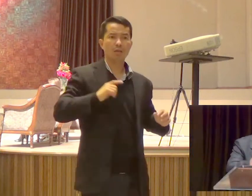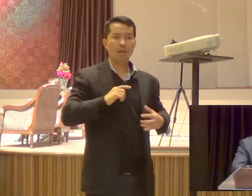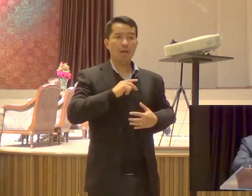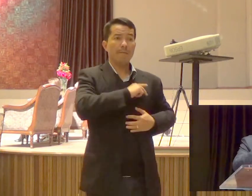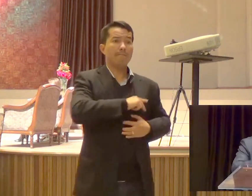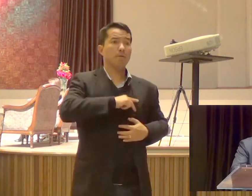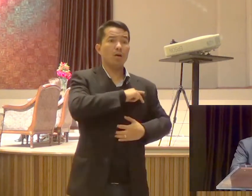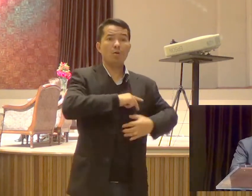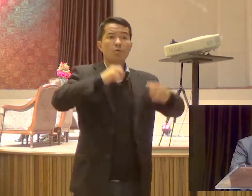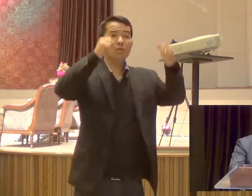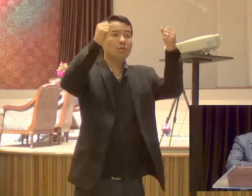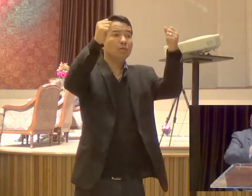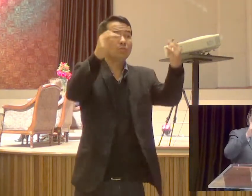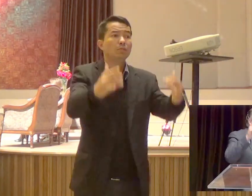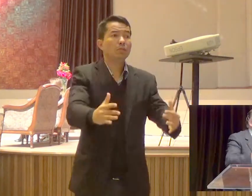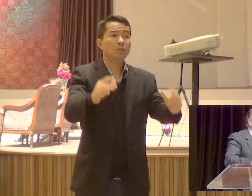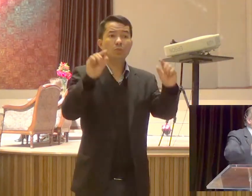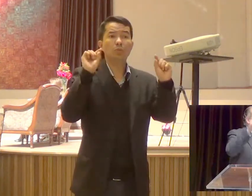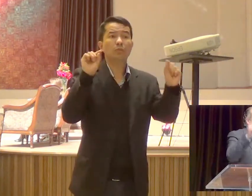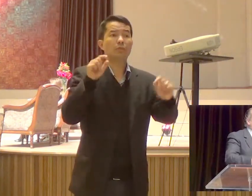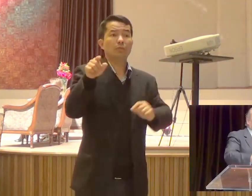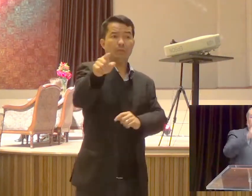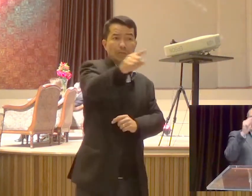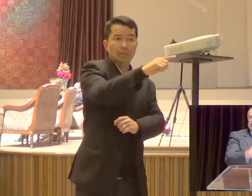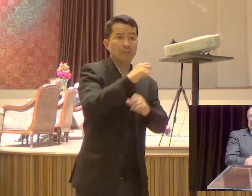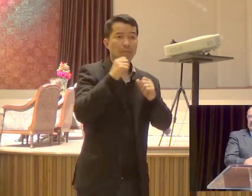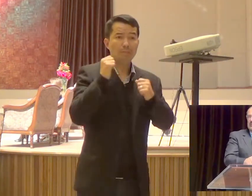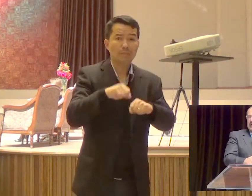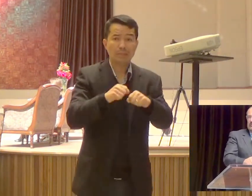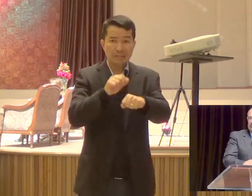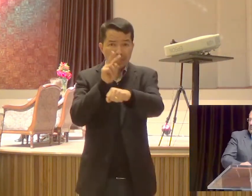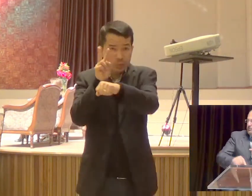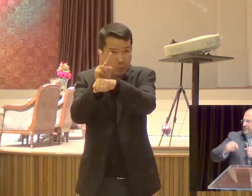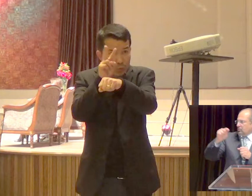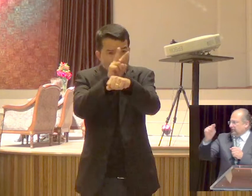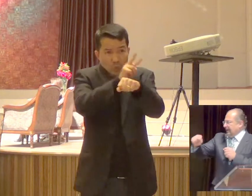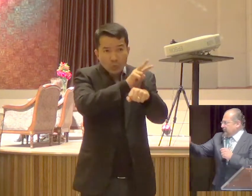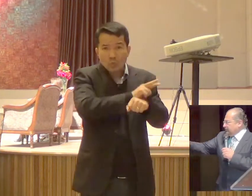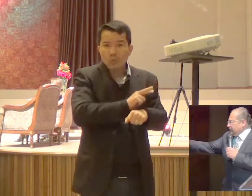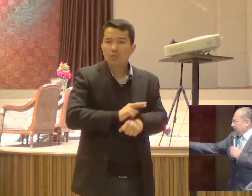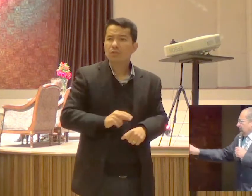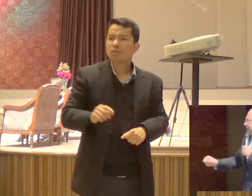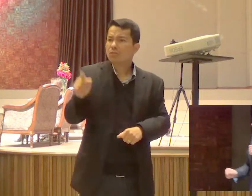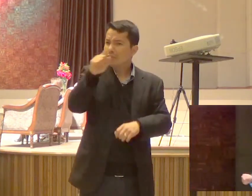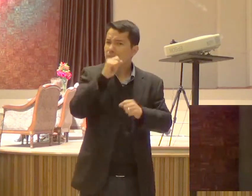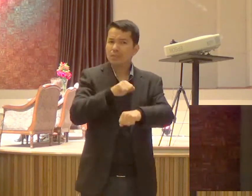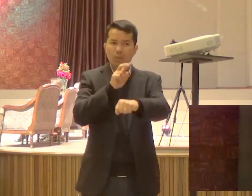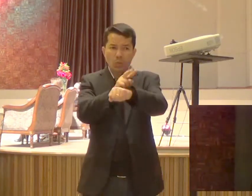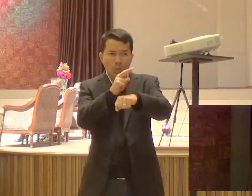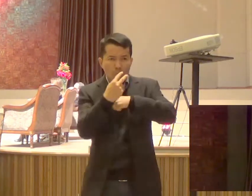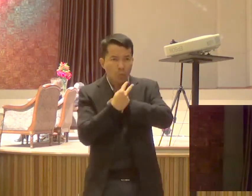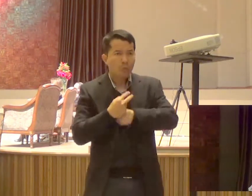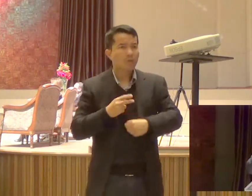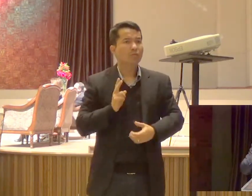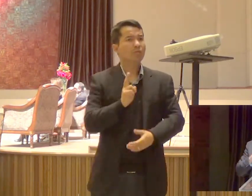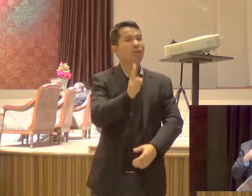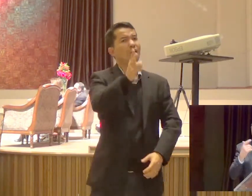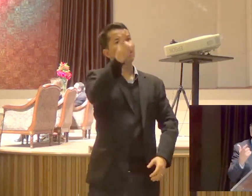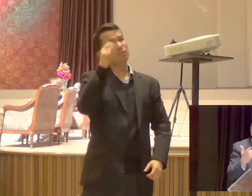igreja De Deus A qual ele comprou Com seu próprio sangue Vocês precisam Cuidar uns dos outros Ele vai